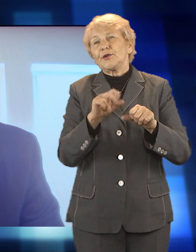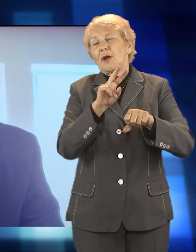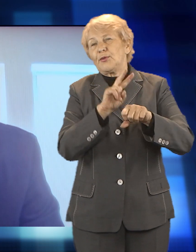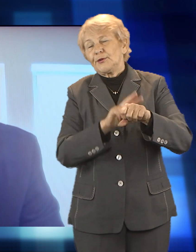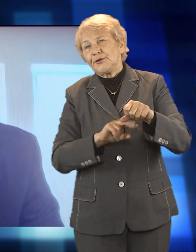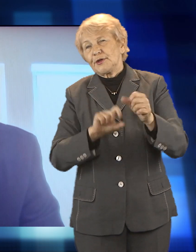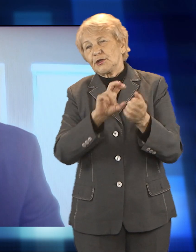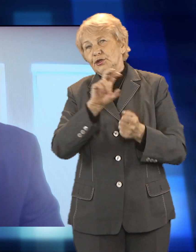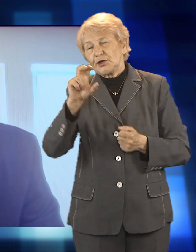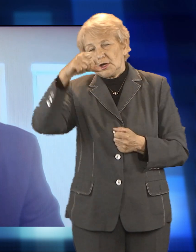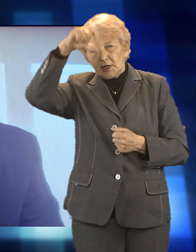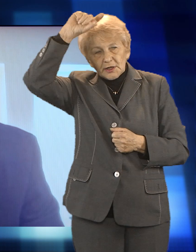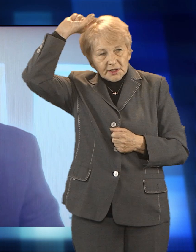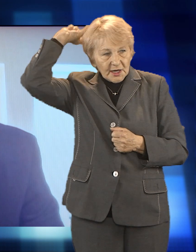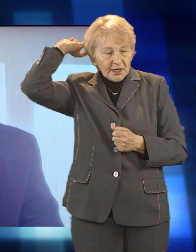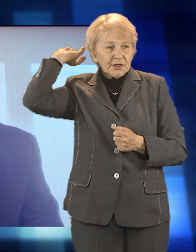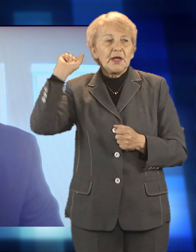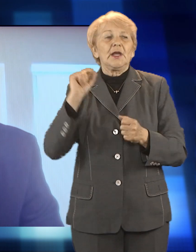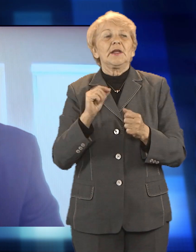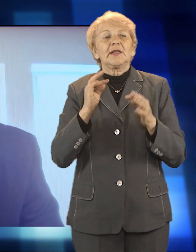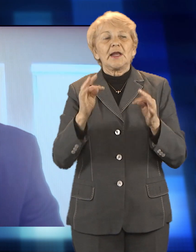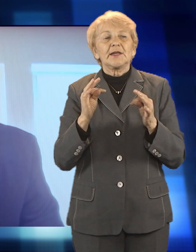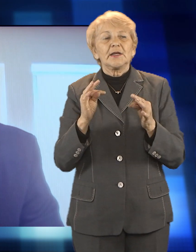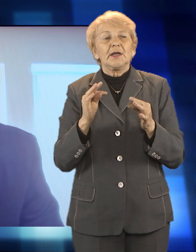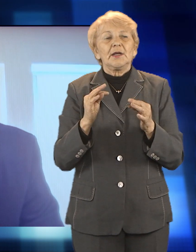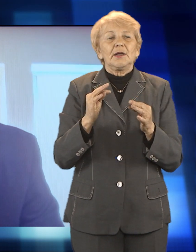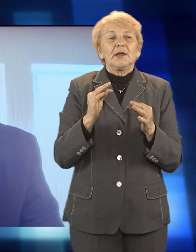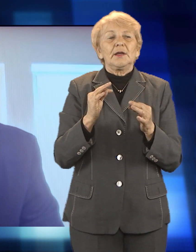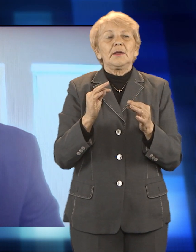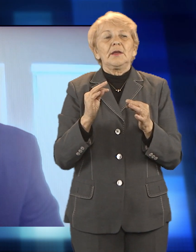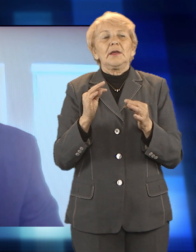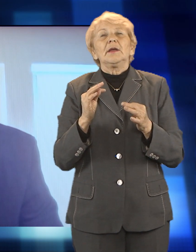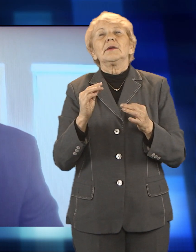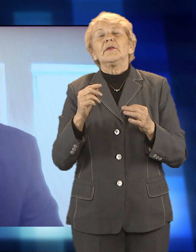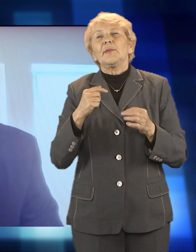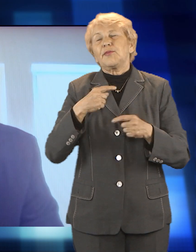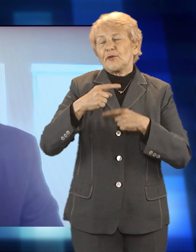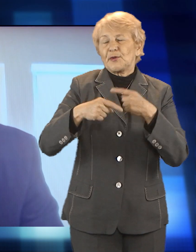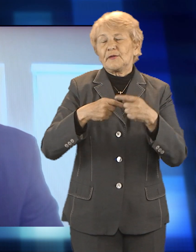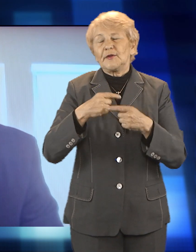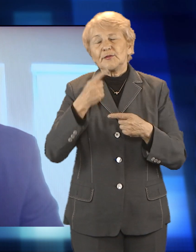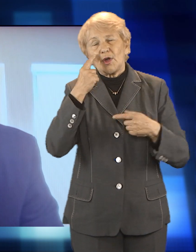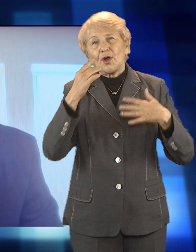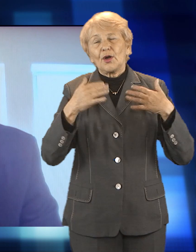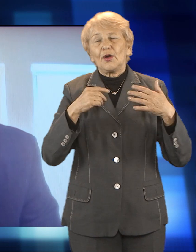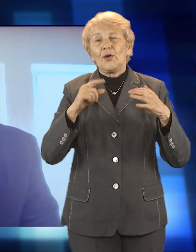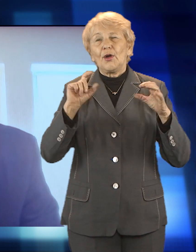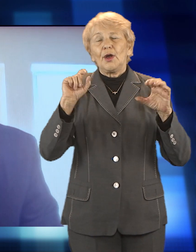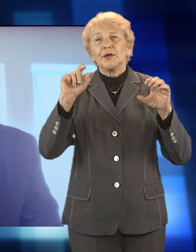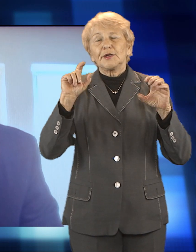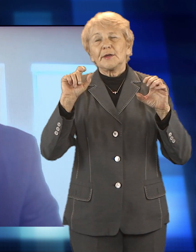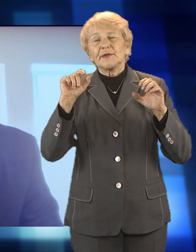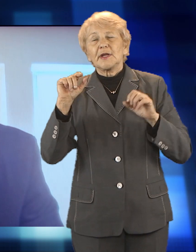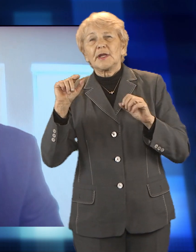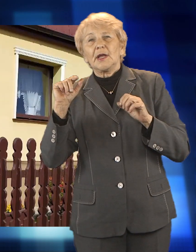policja czy straż pożarna. Do tej pory wyprodukowaliśmy około 700 litrów tego specyfiku i jesteśmy w